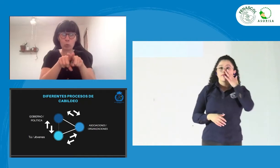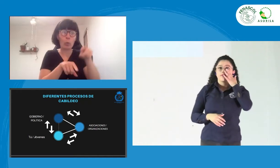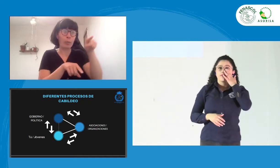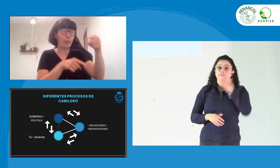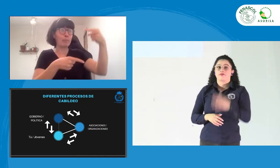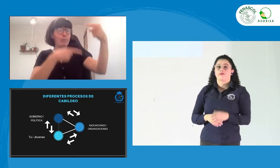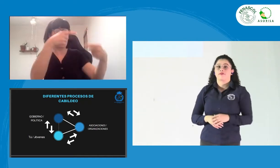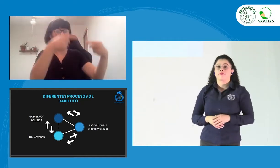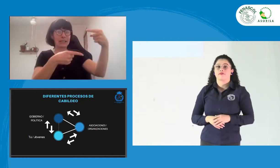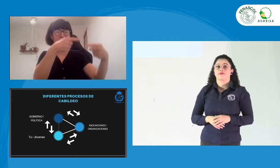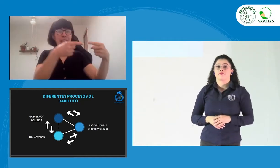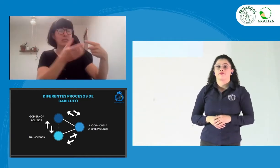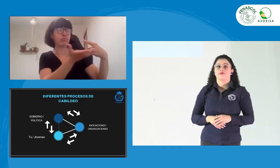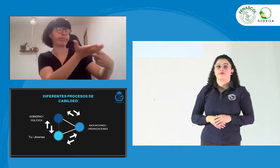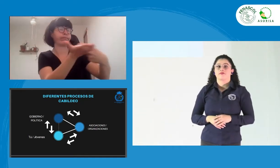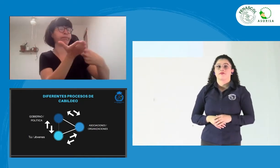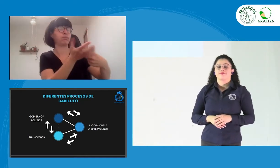Aquí ustedes lo ven. Se puede hacer.